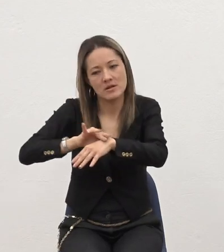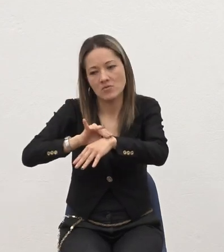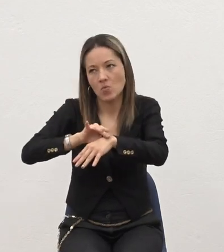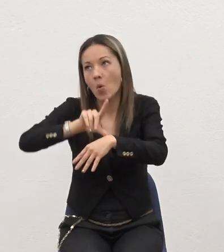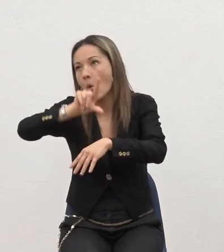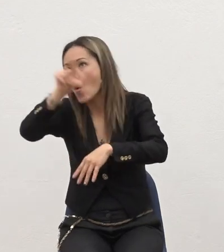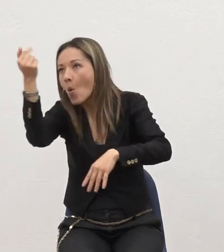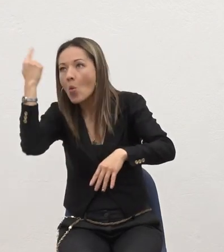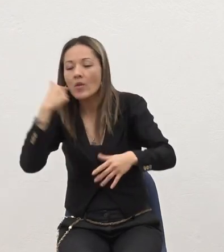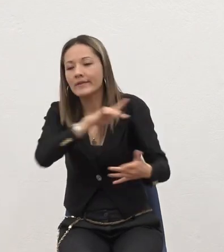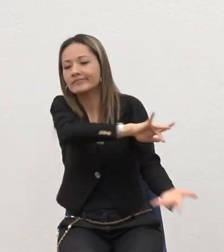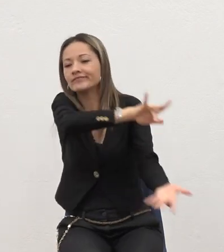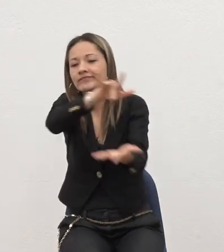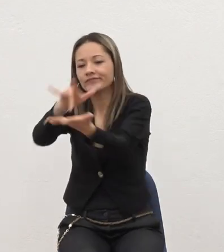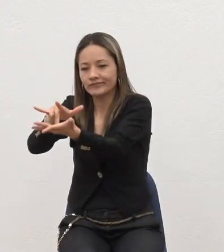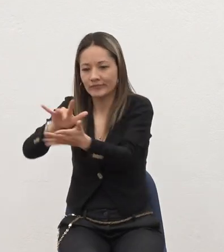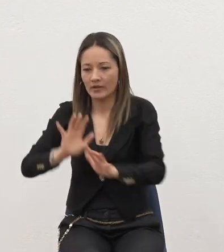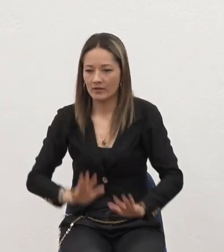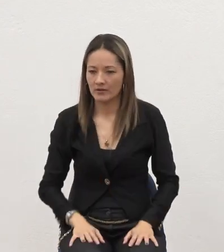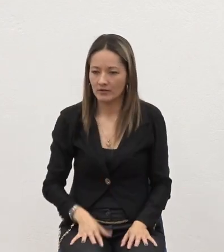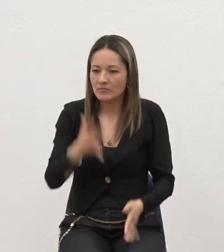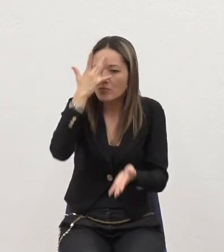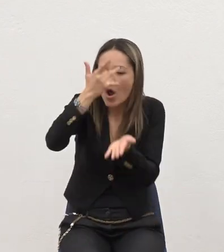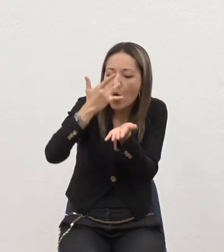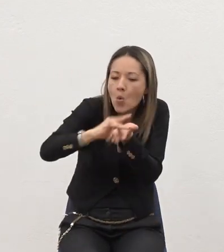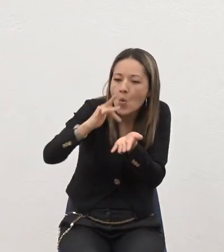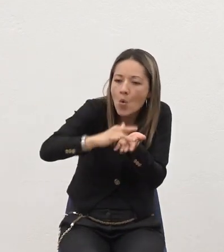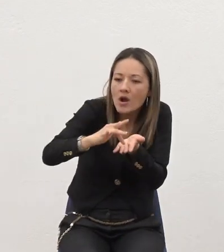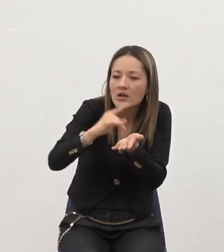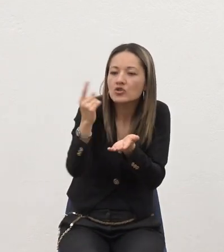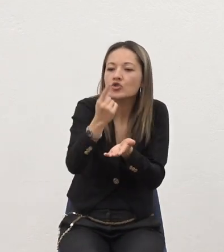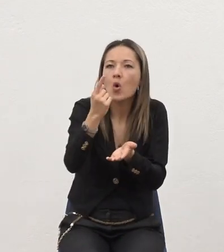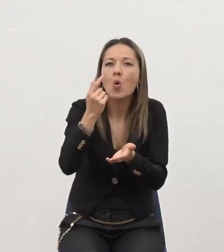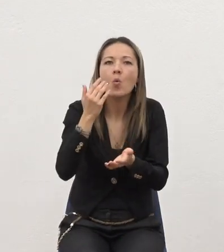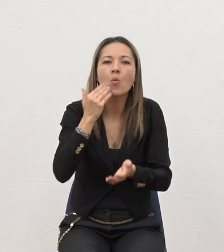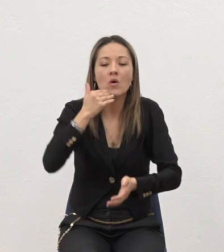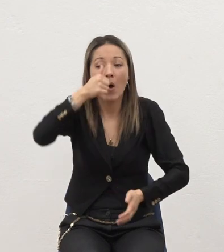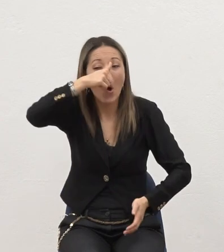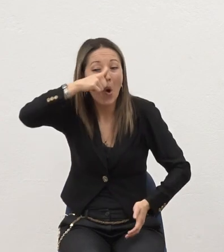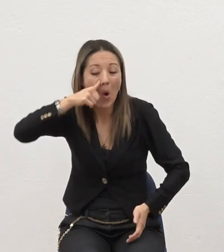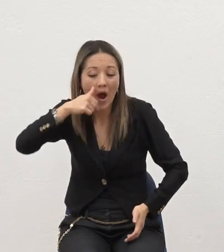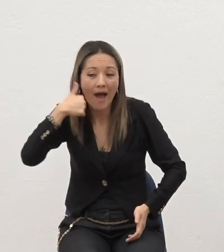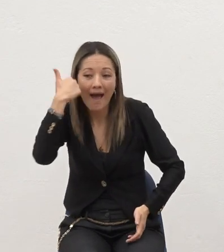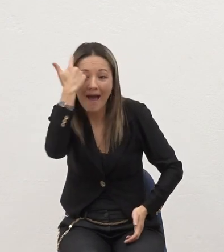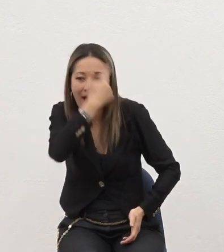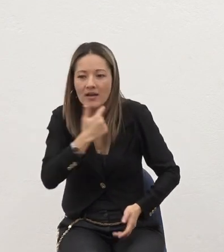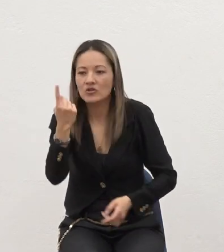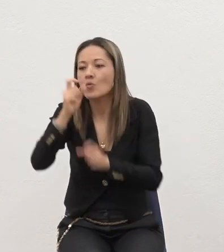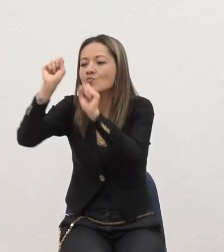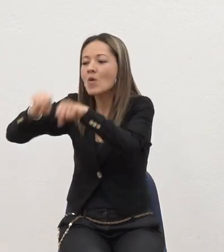Entonces pues Porque en urgencias Únicamente cuando hay una cortada En la cara O hay un accidente En la cara Solo lo puede tocar El cirugano plástico